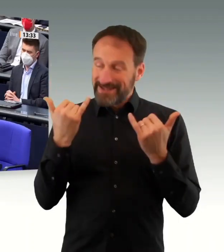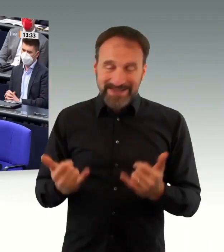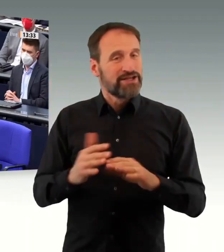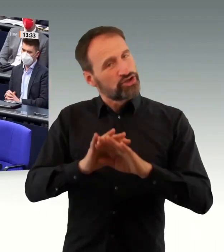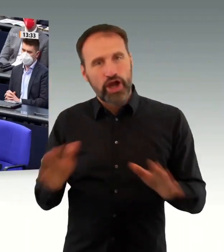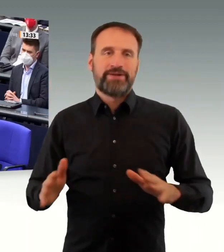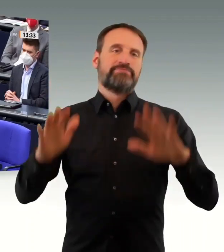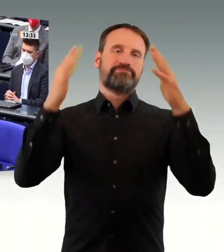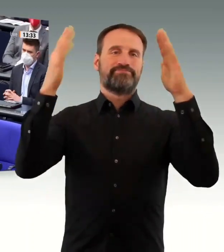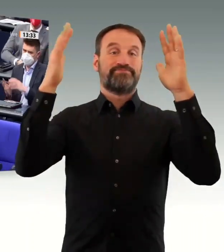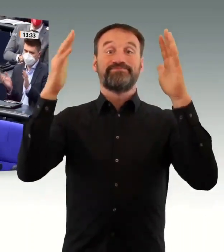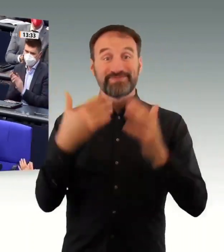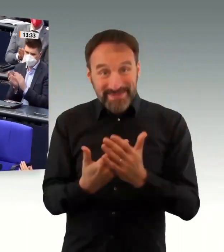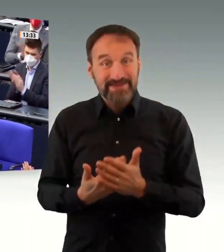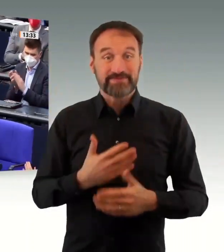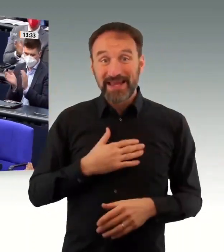einsetzen.